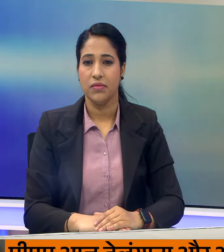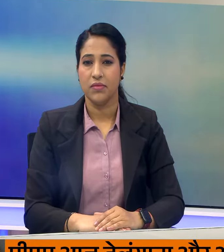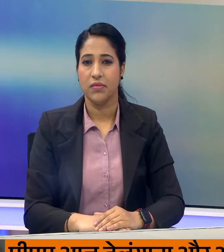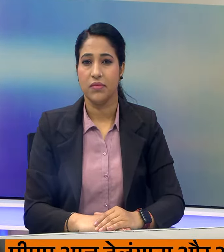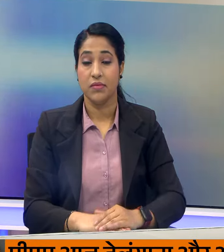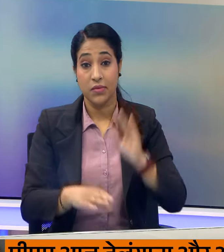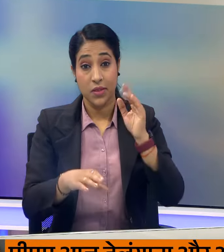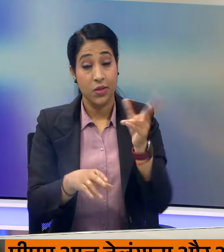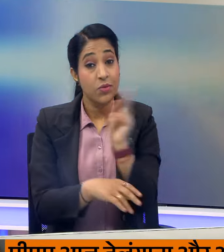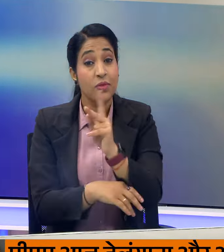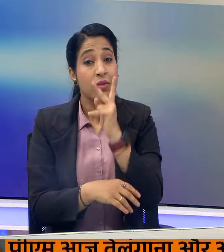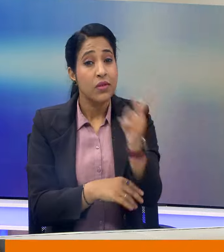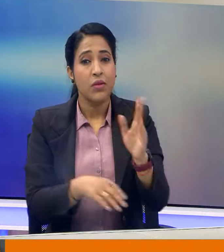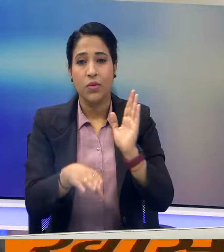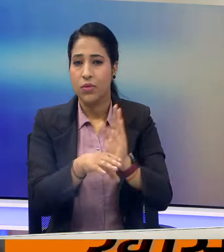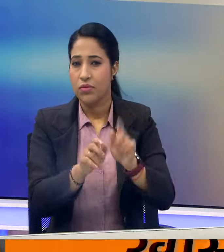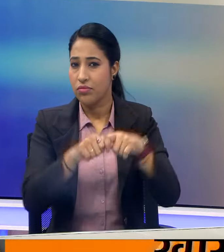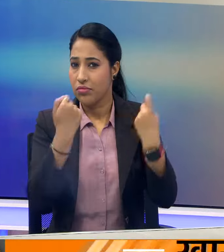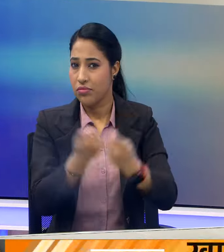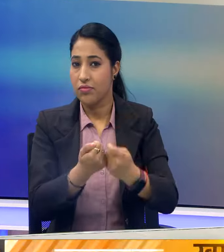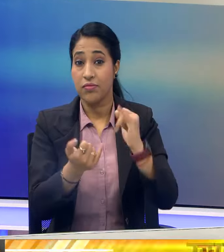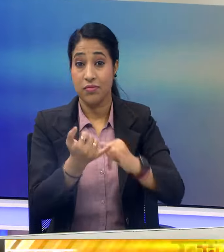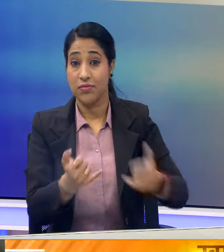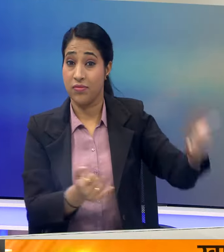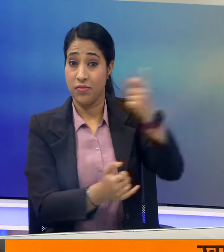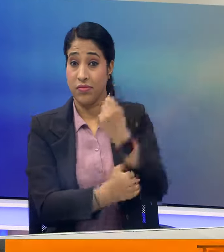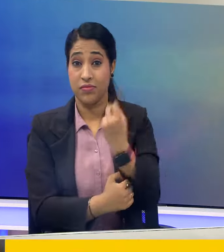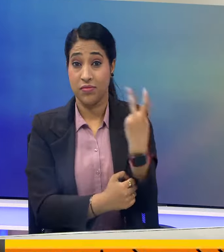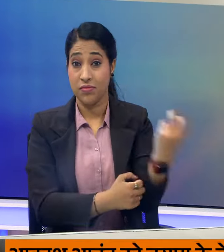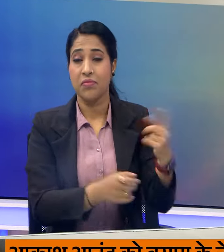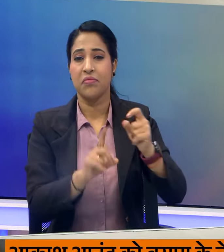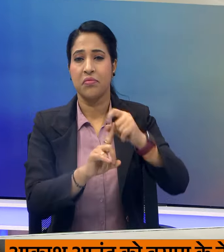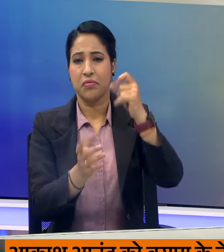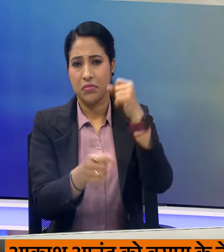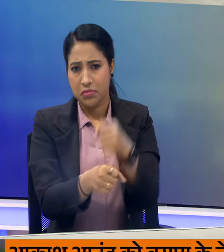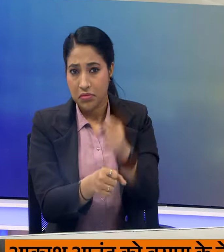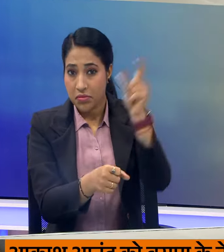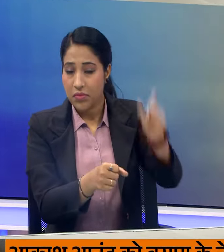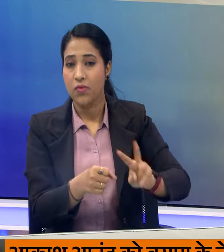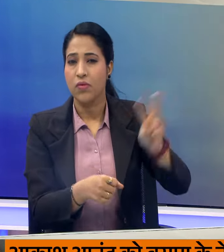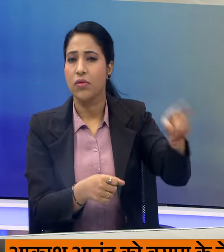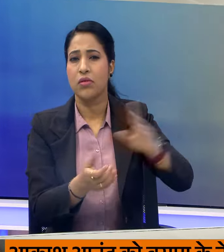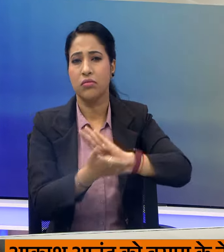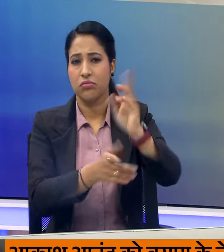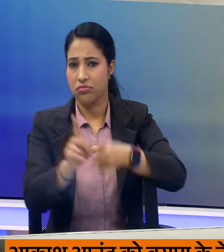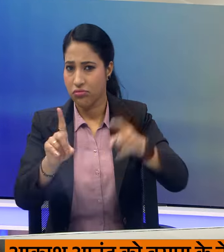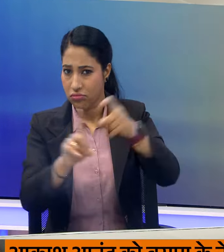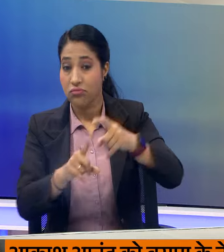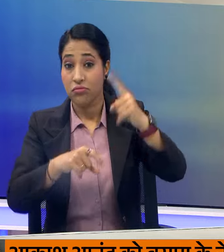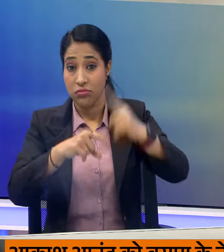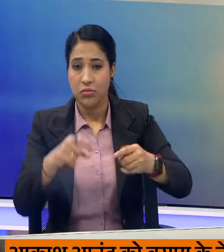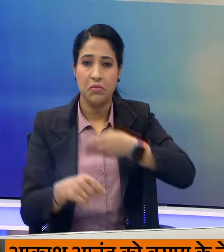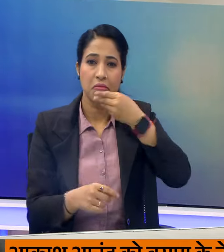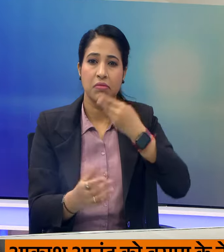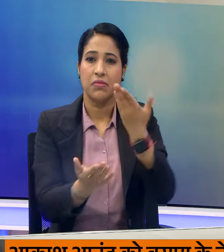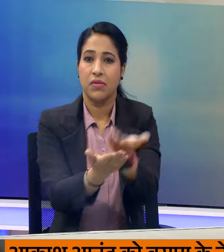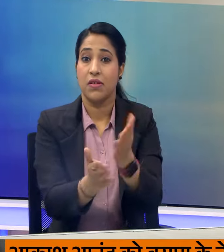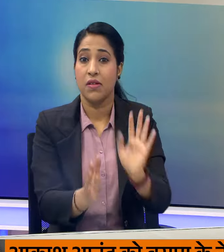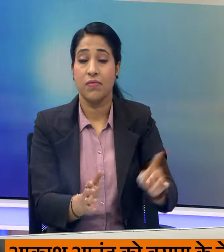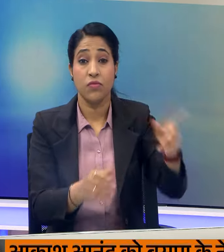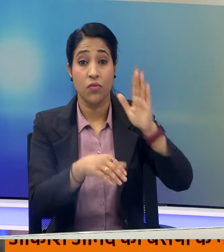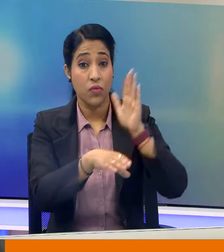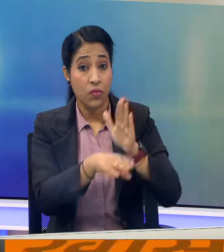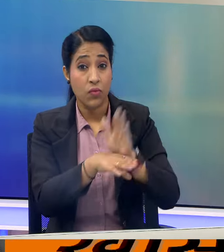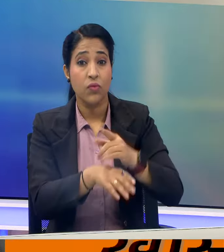महीं दूसरी और कॉंग्रेस पार्टी की महसेचेव और स्टार प्रशारक प्रियंका गांधी वार्ट राज हैदरबाद में वोट अपील करेंगी। यहाँ वो